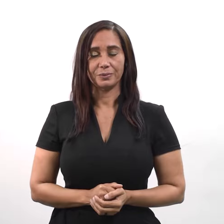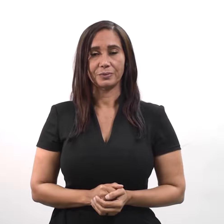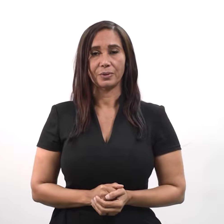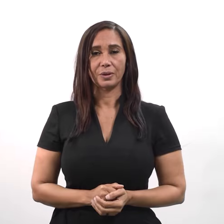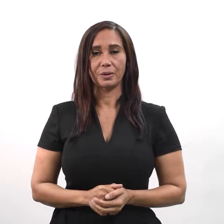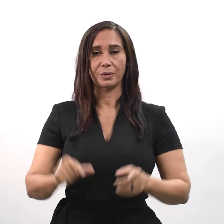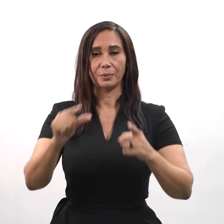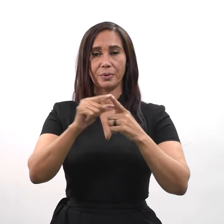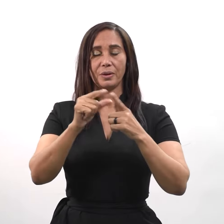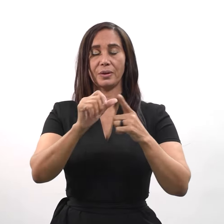Palabra del Señor